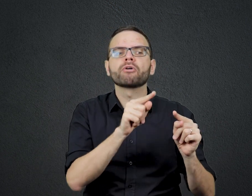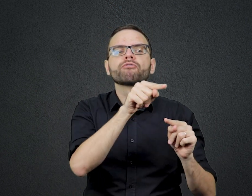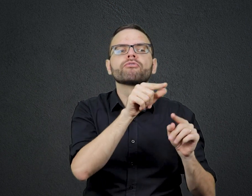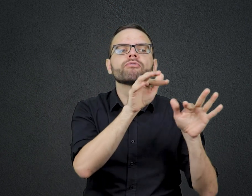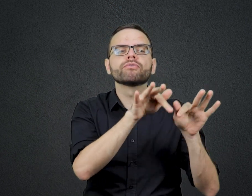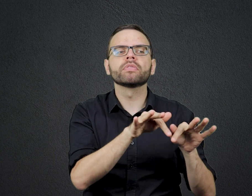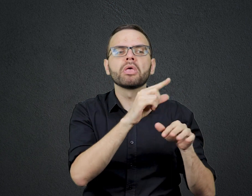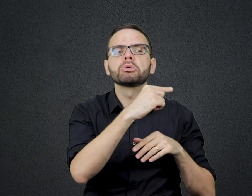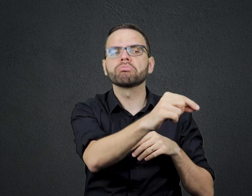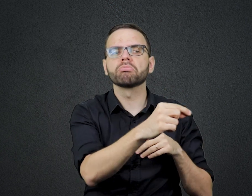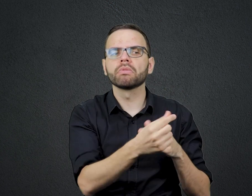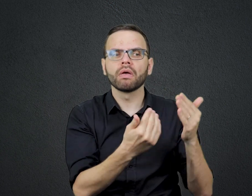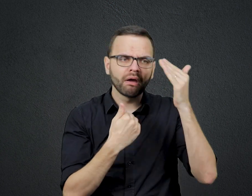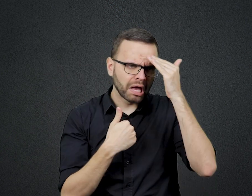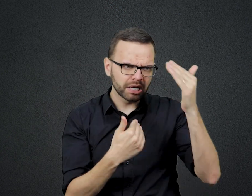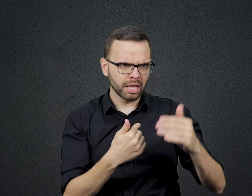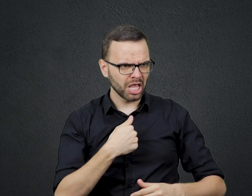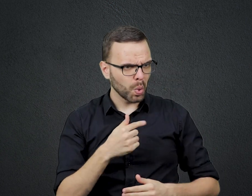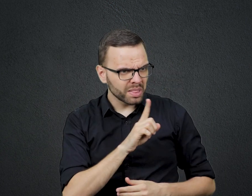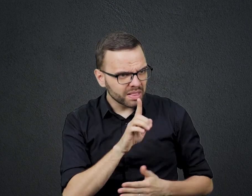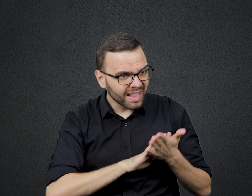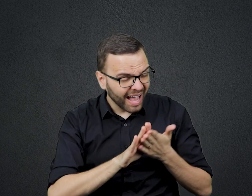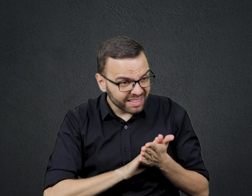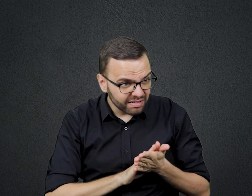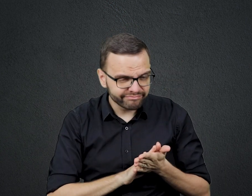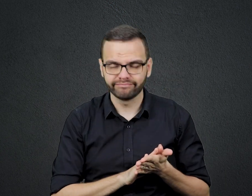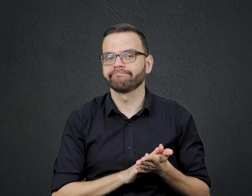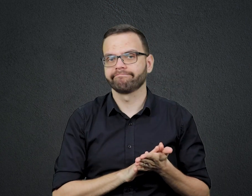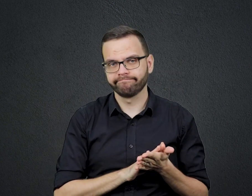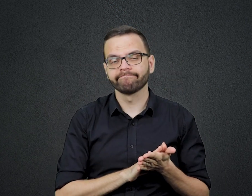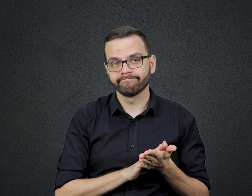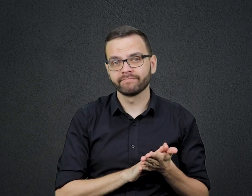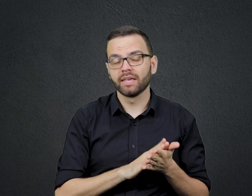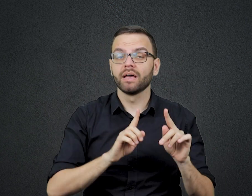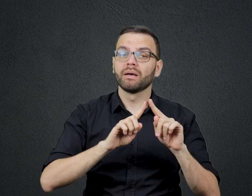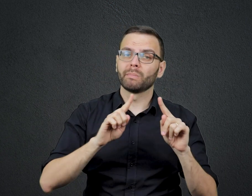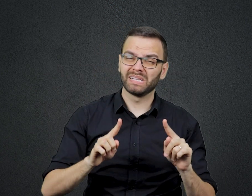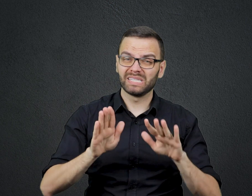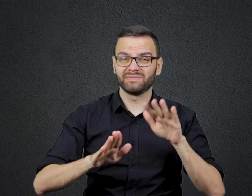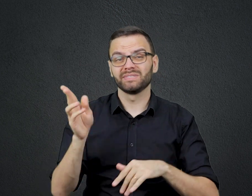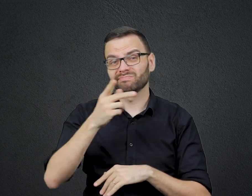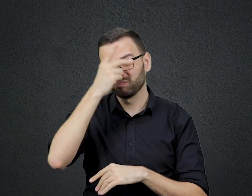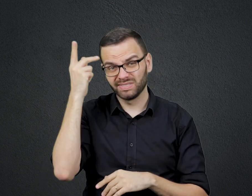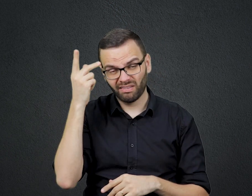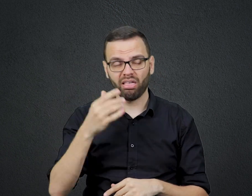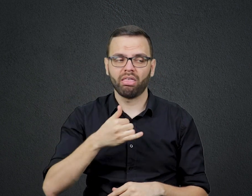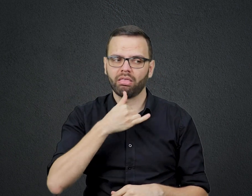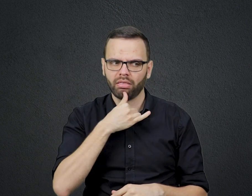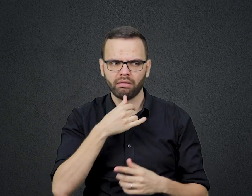E nem ao menos reconhece o seu esforço Parece que por natureza as pessoas são ingratas Recebem